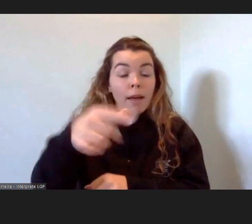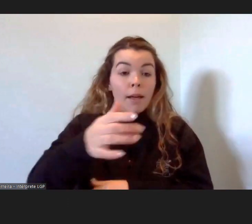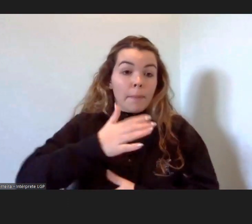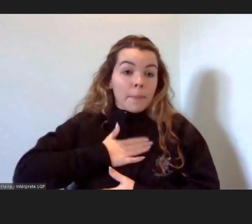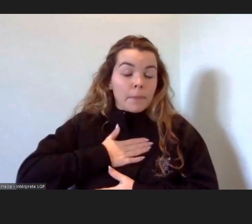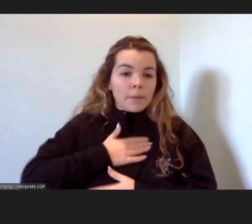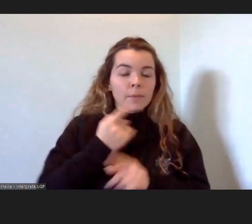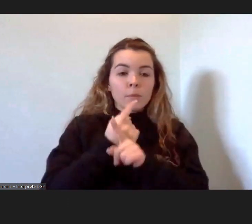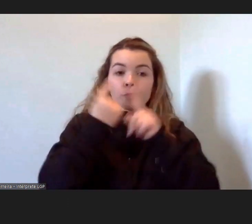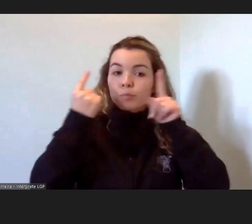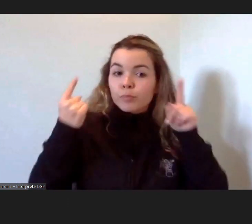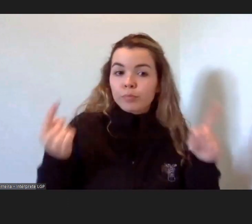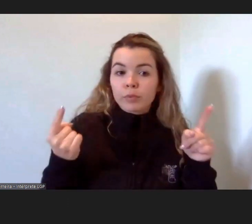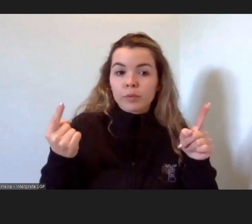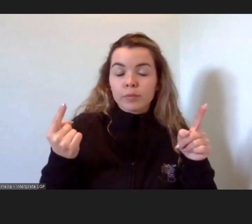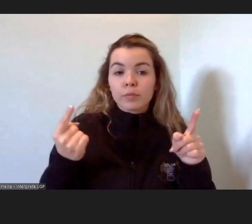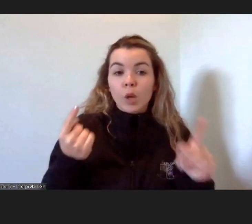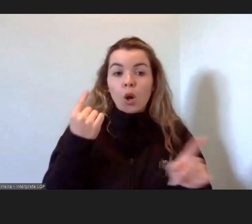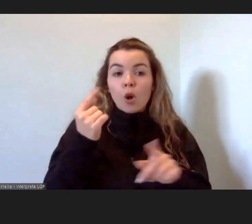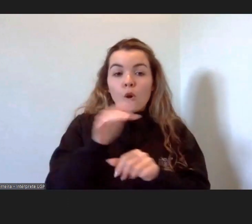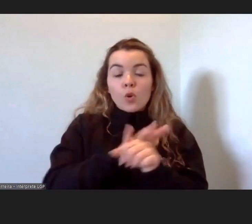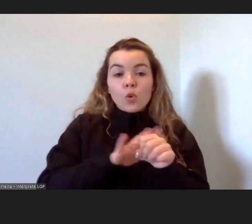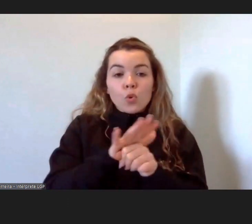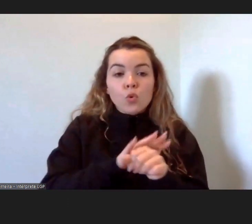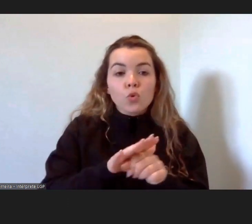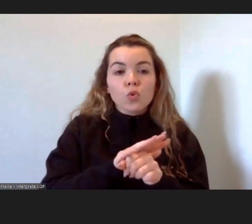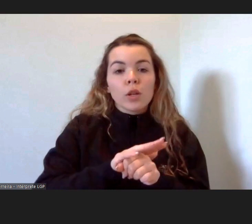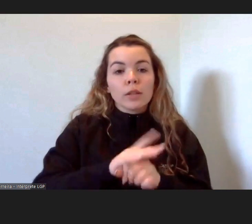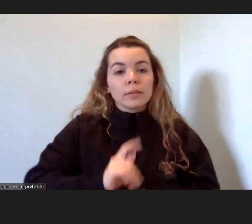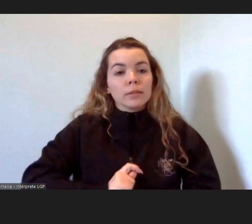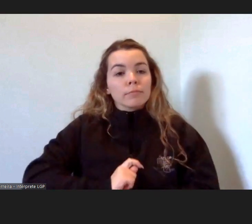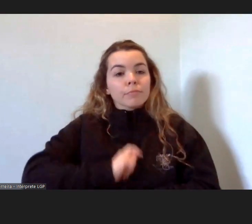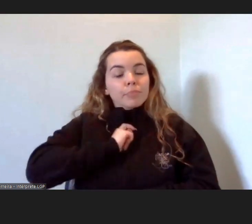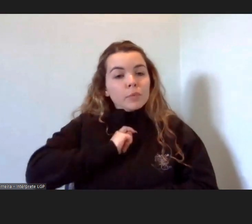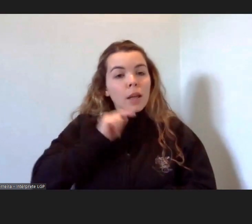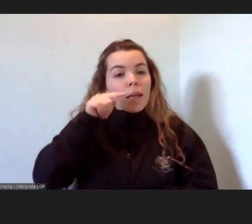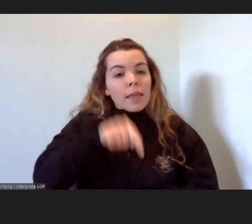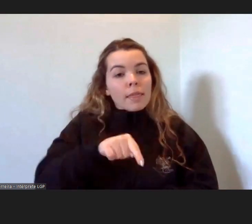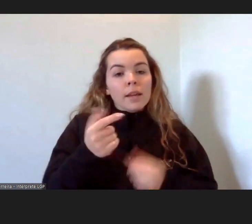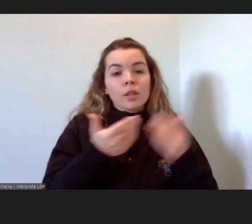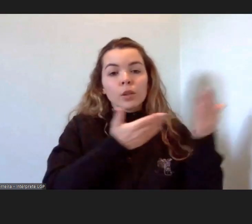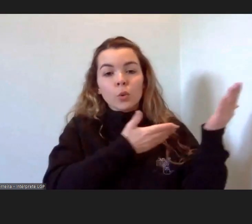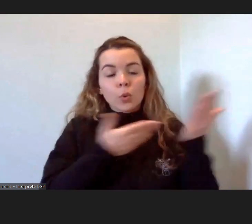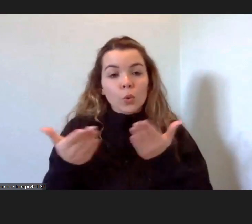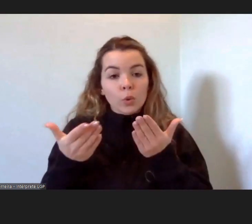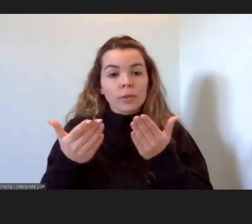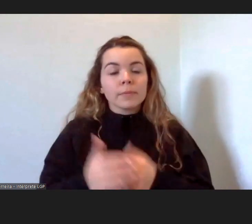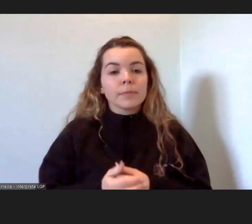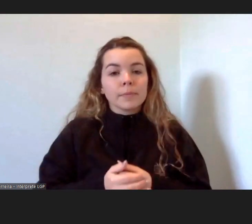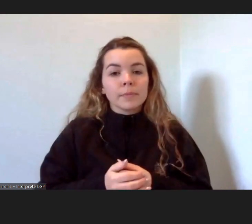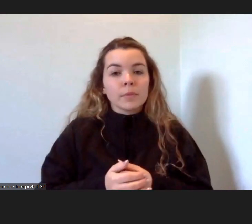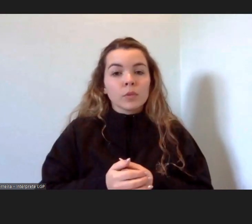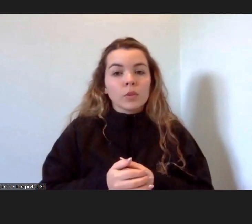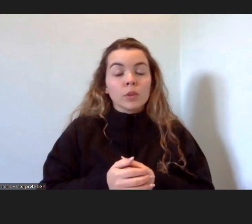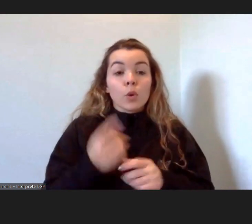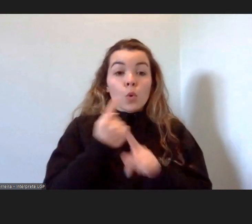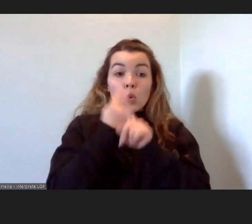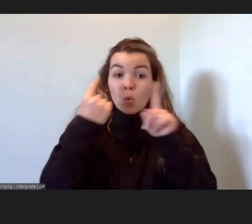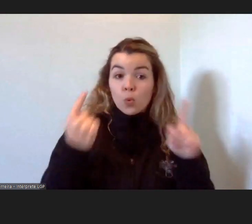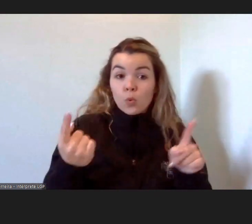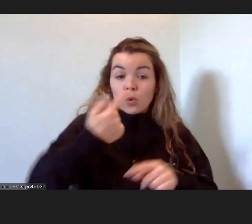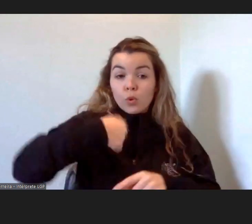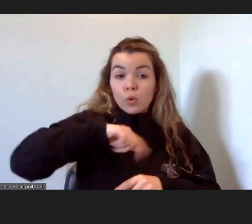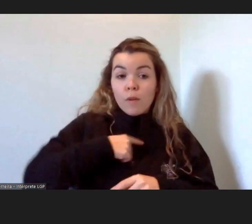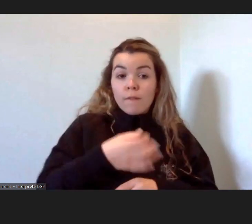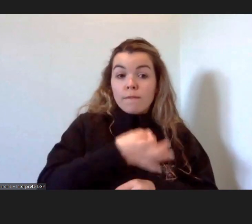há uma componente muito emotiva nesta apresentação, uma vez que tratamos do